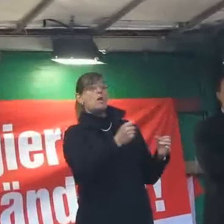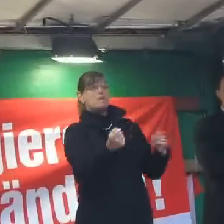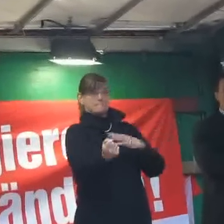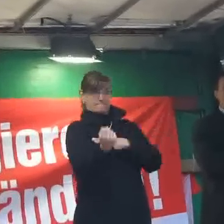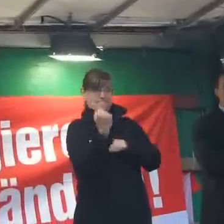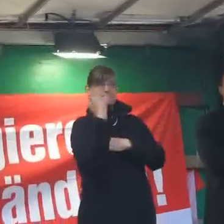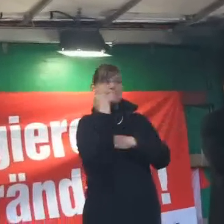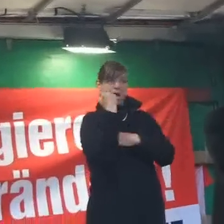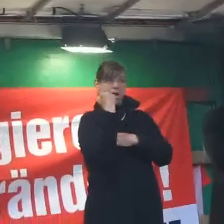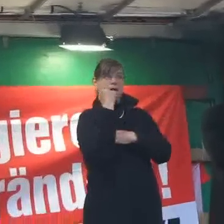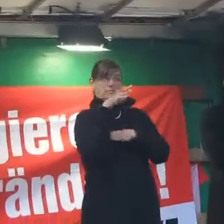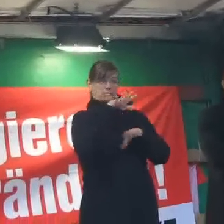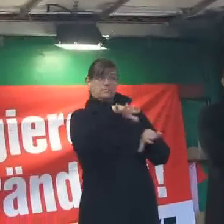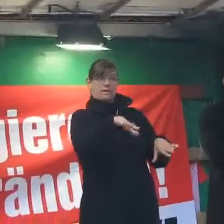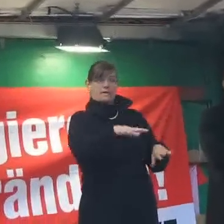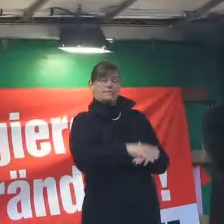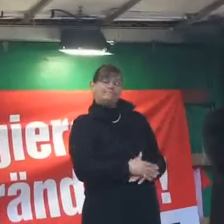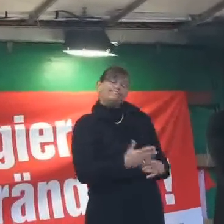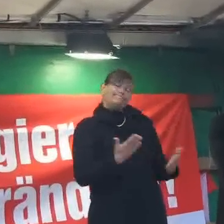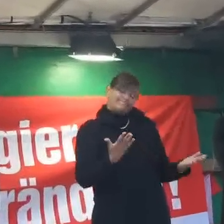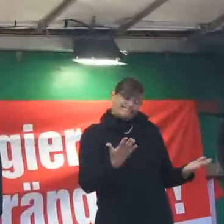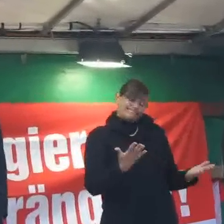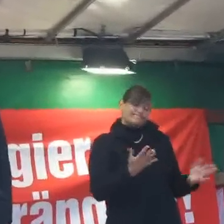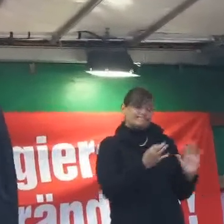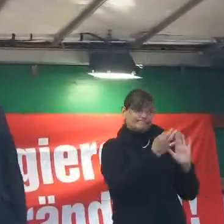Das ist der Punkt.